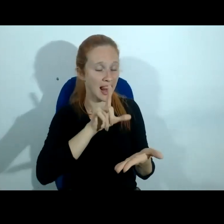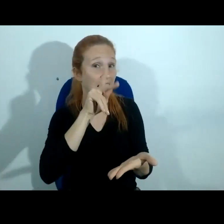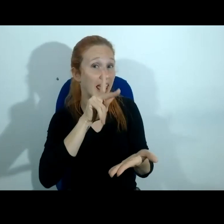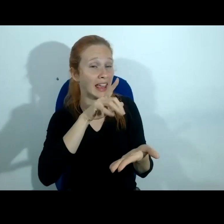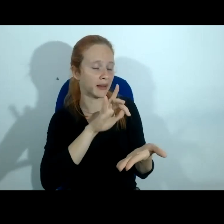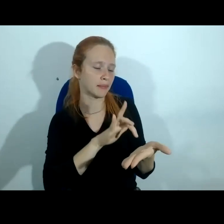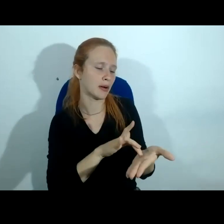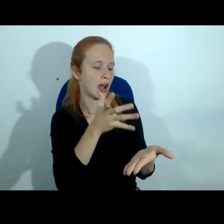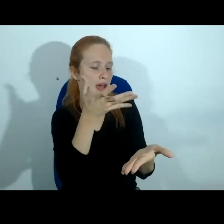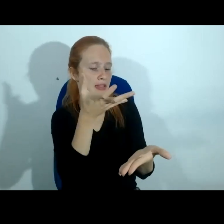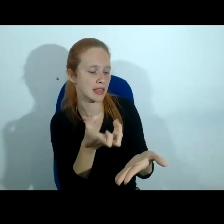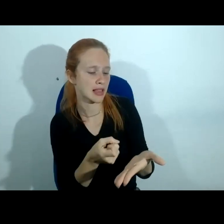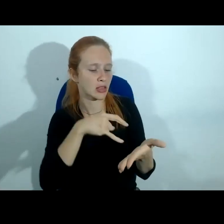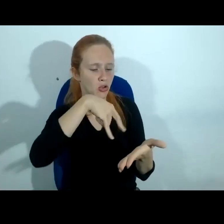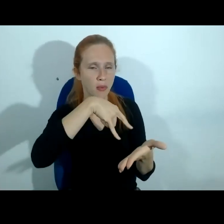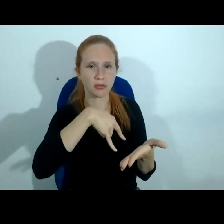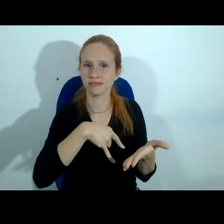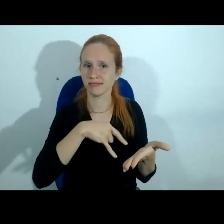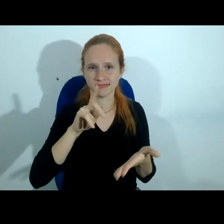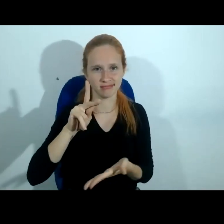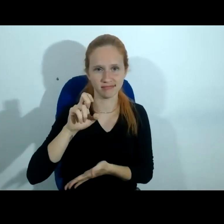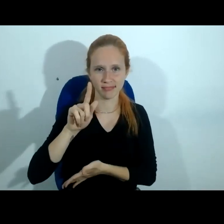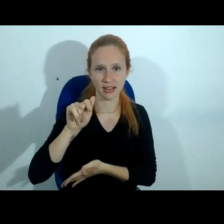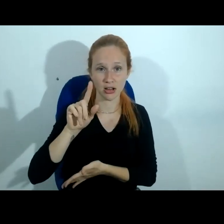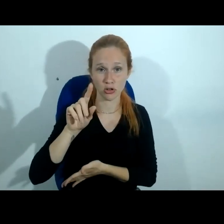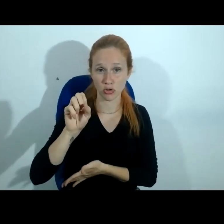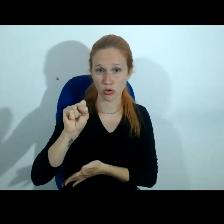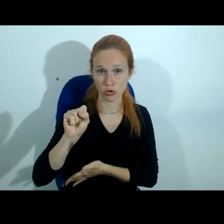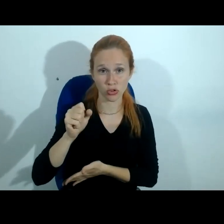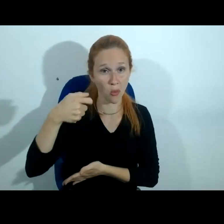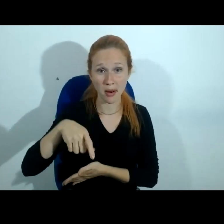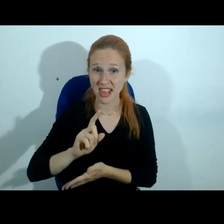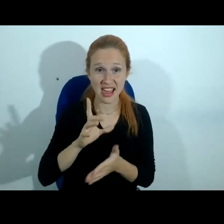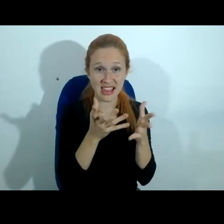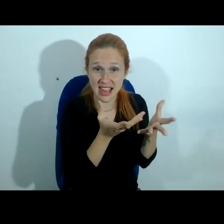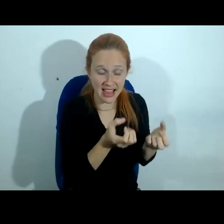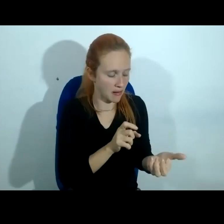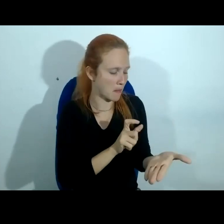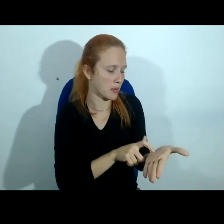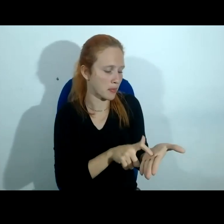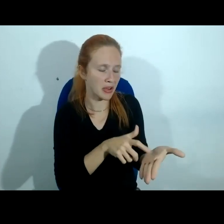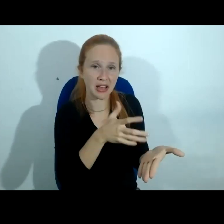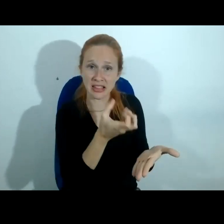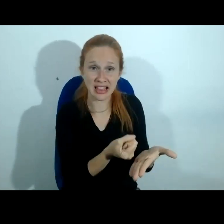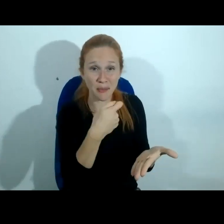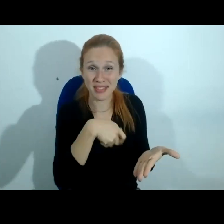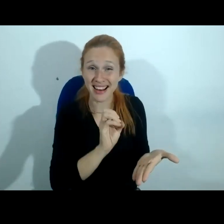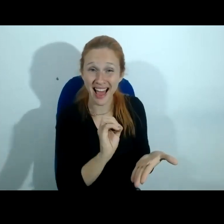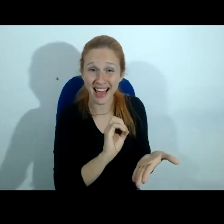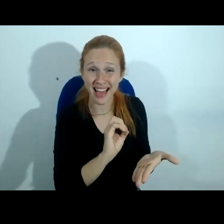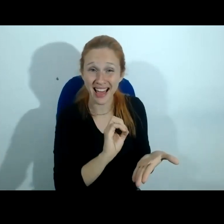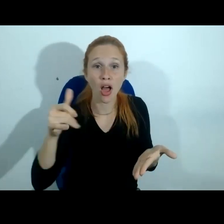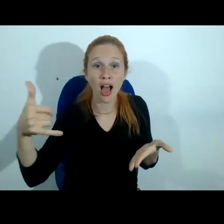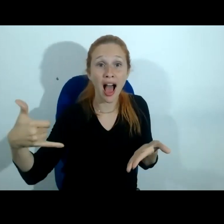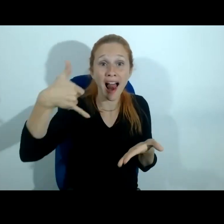tinha que aceitar um documento o Pegasus não ele é unilateral basta haver uma ligação o celular a ligação não precisa